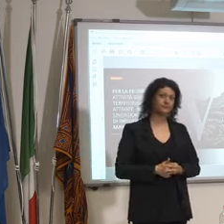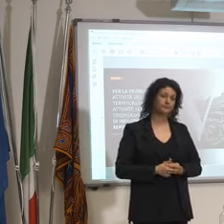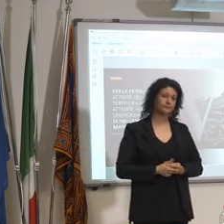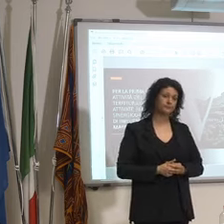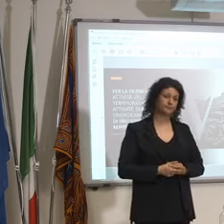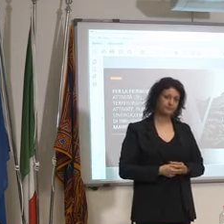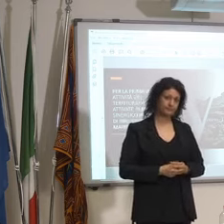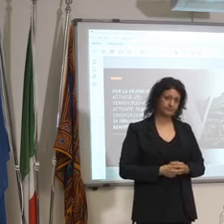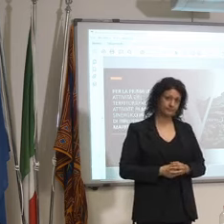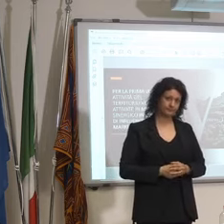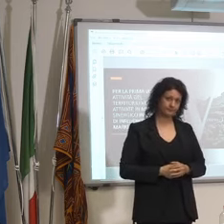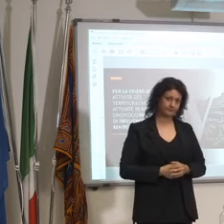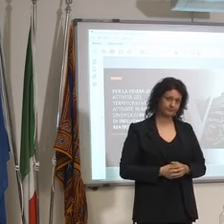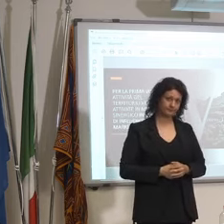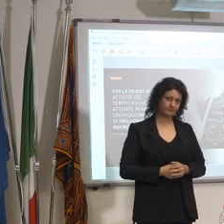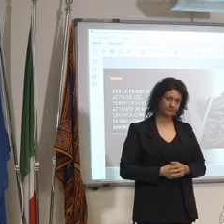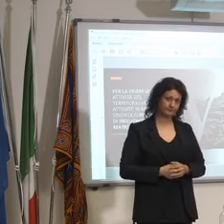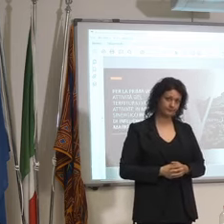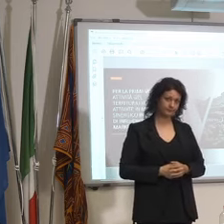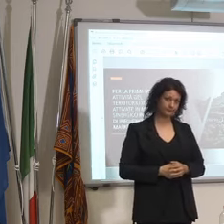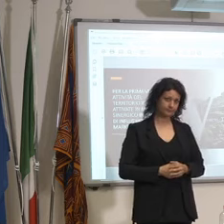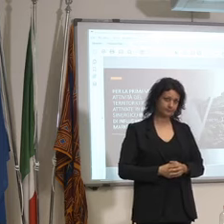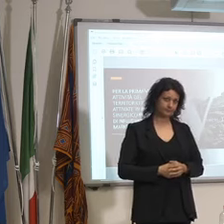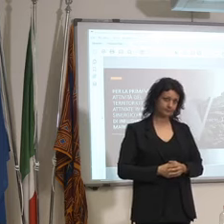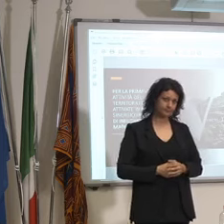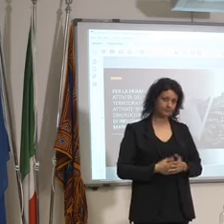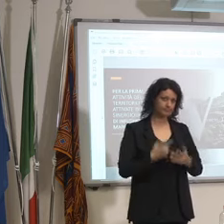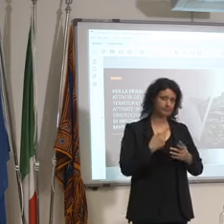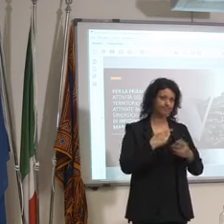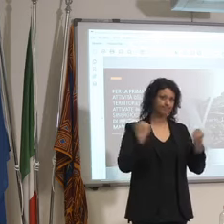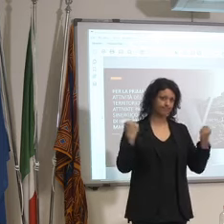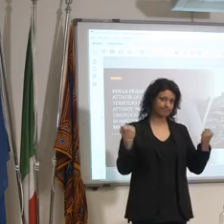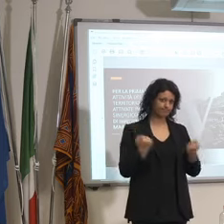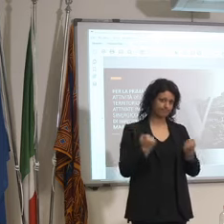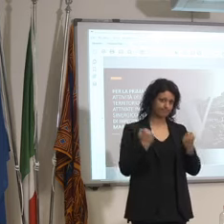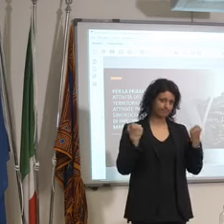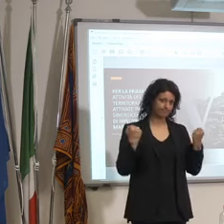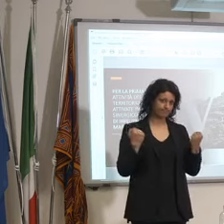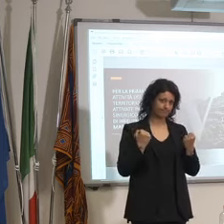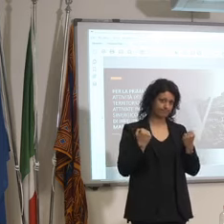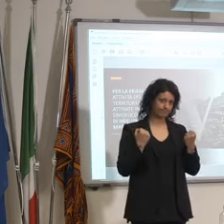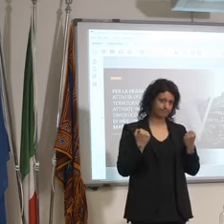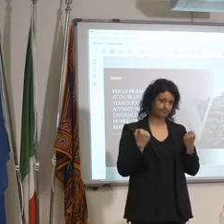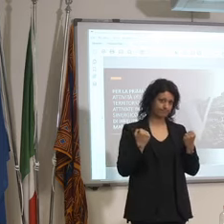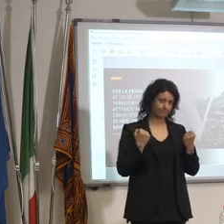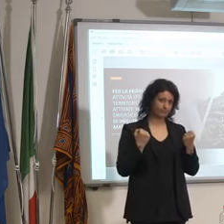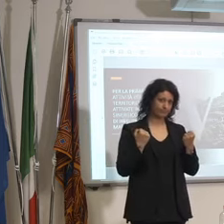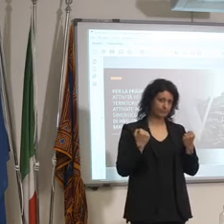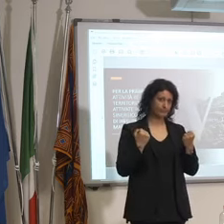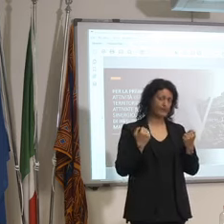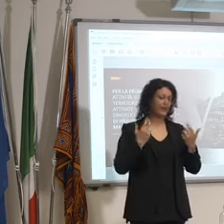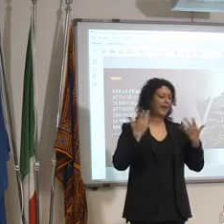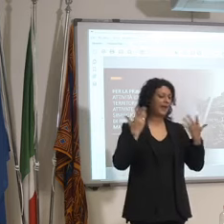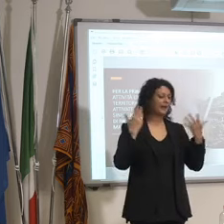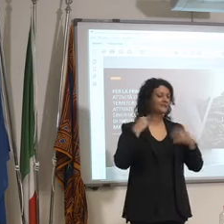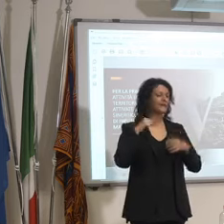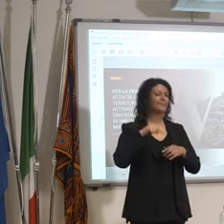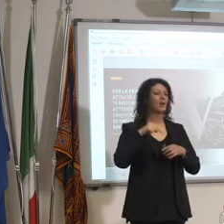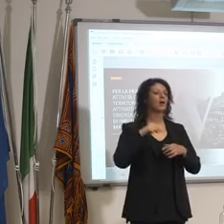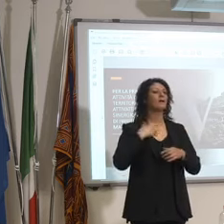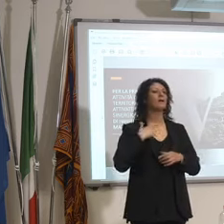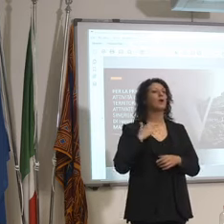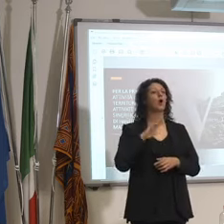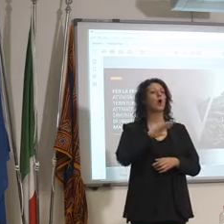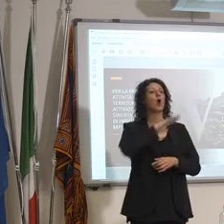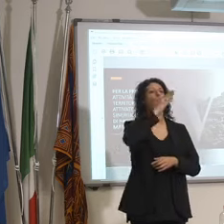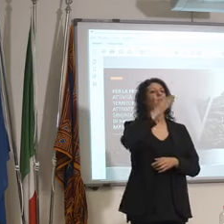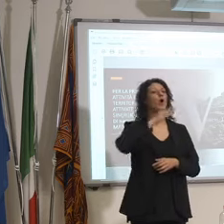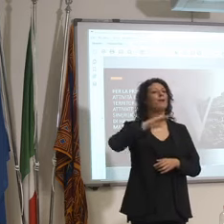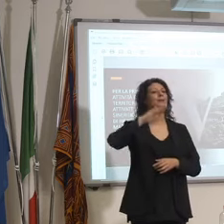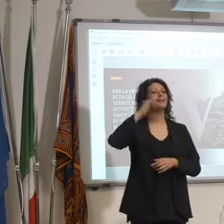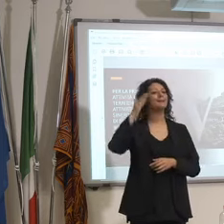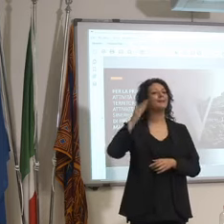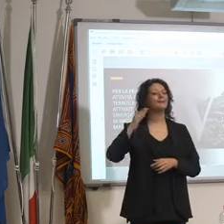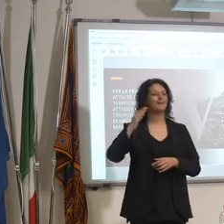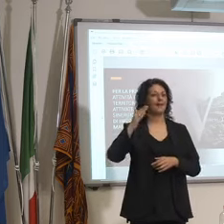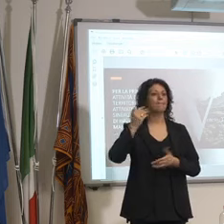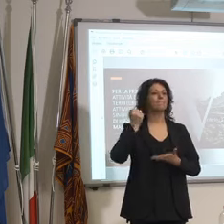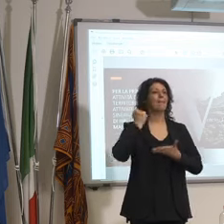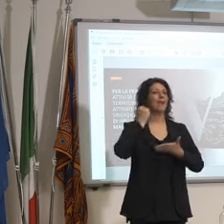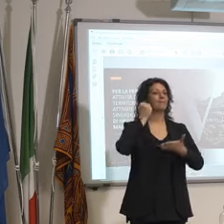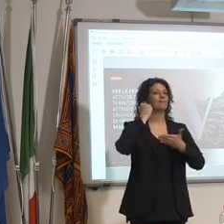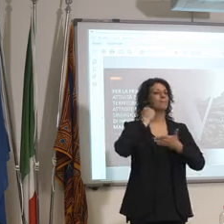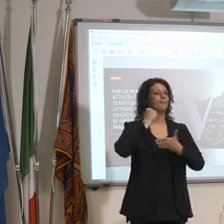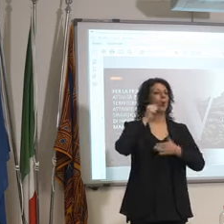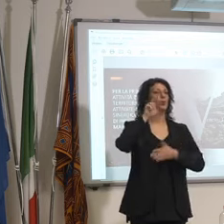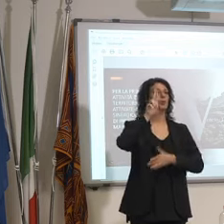promozionale l'elemento unitario turistico del Veneto cioè le colline patrimonio UNESCO beh le